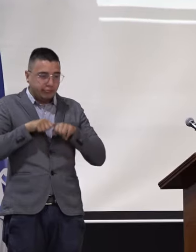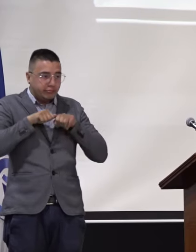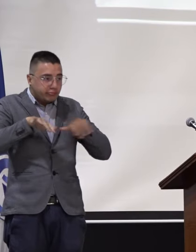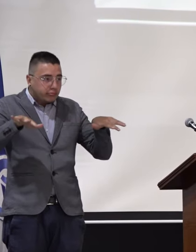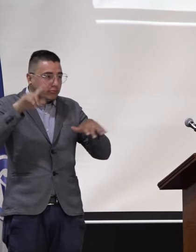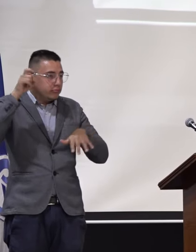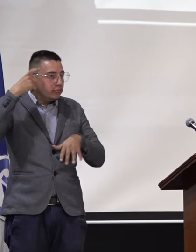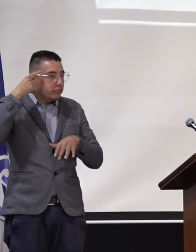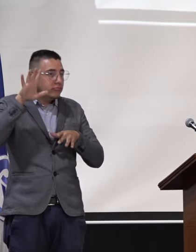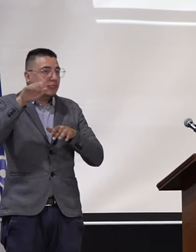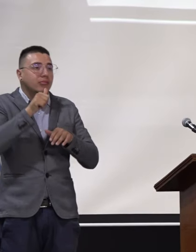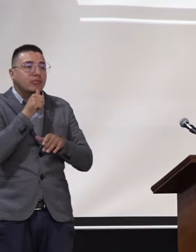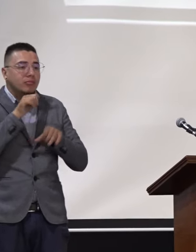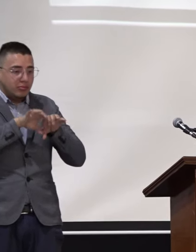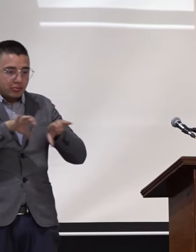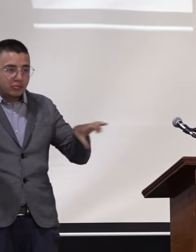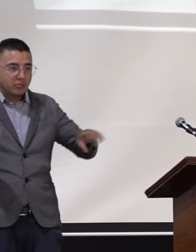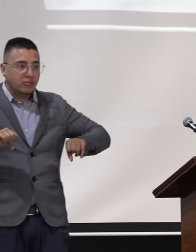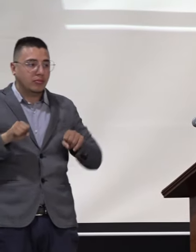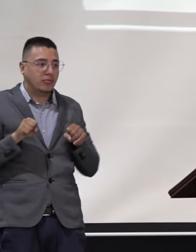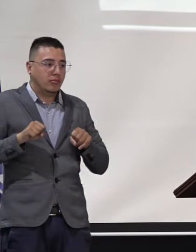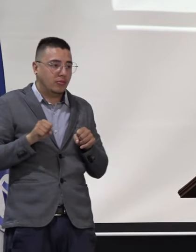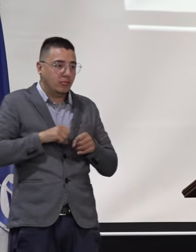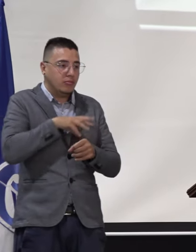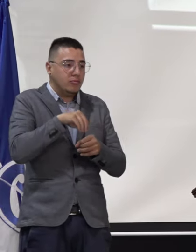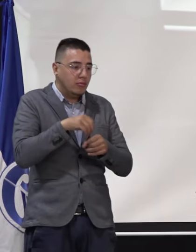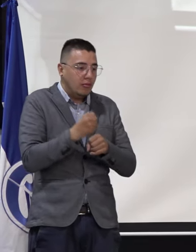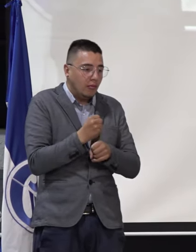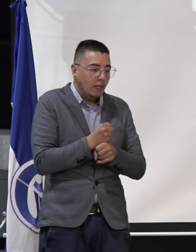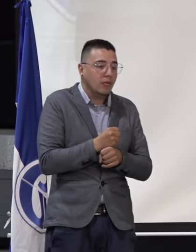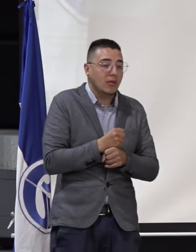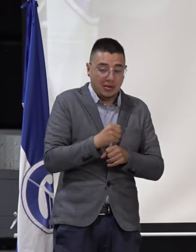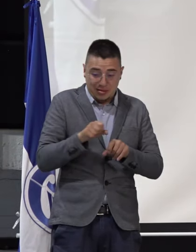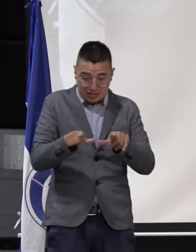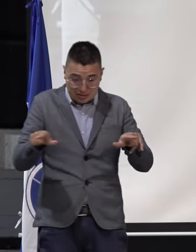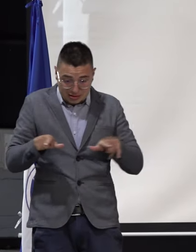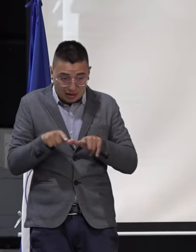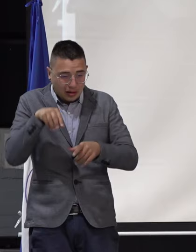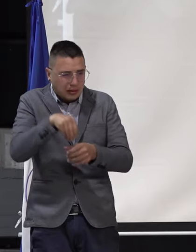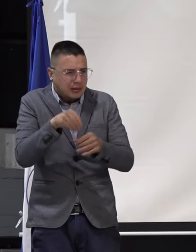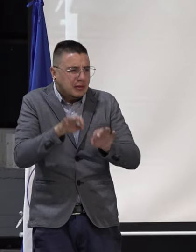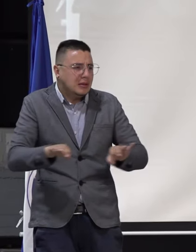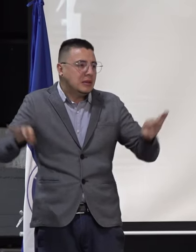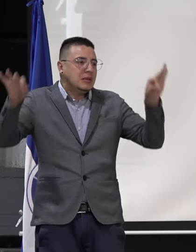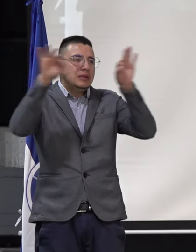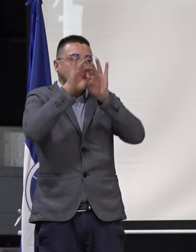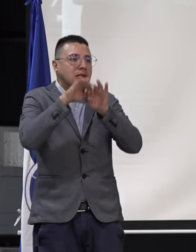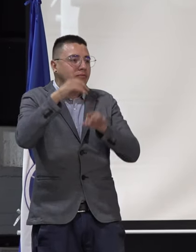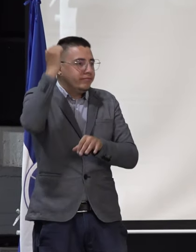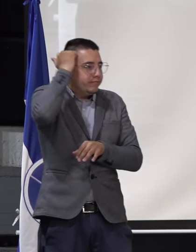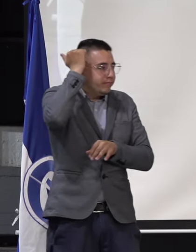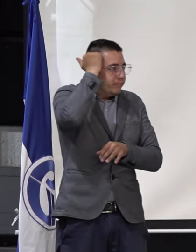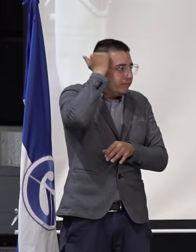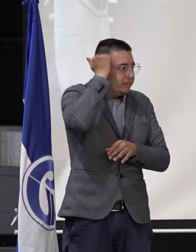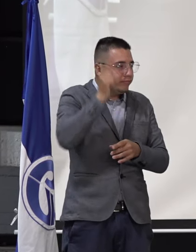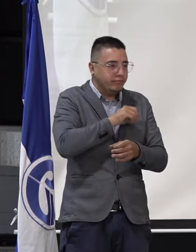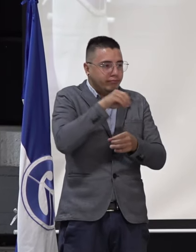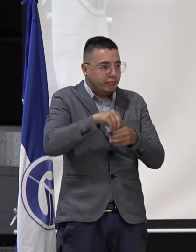como la empresa de acueducto y alcantarillado de Bogotá, escenarios donde son indispensables el ejercicio del maestro.